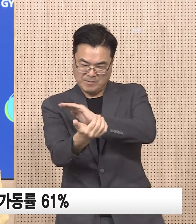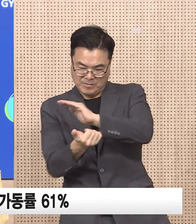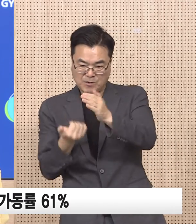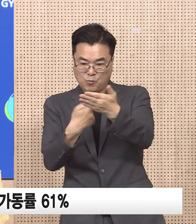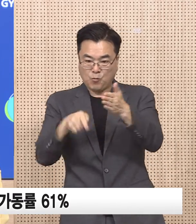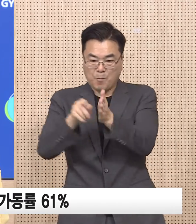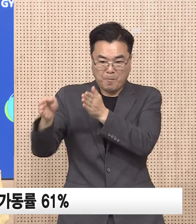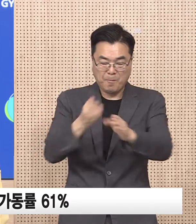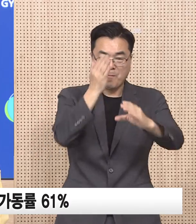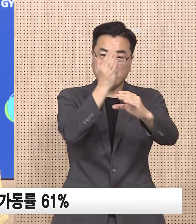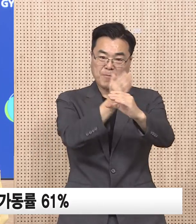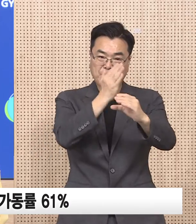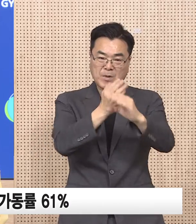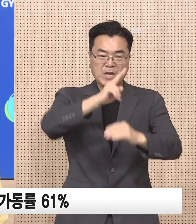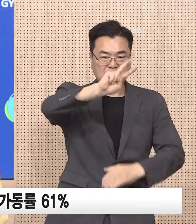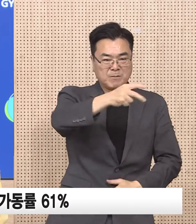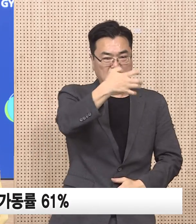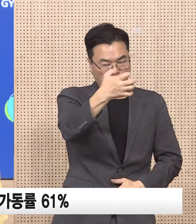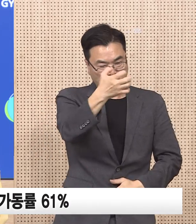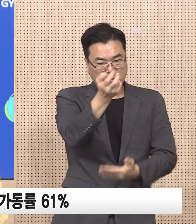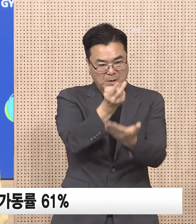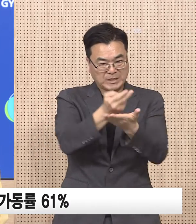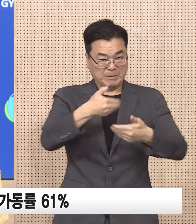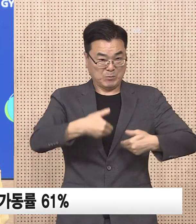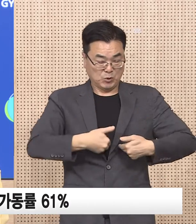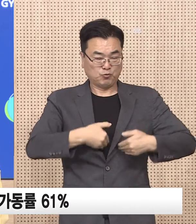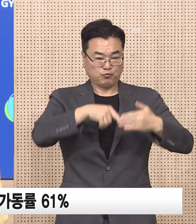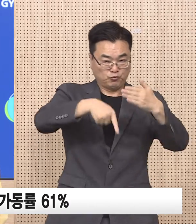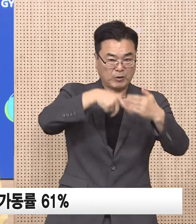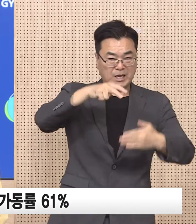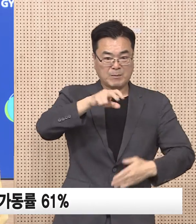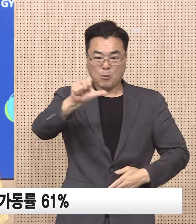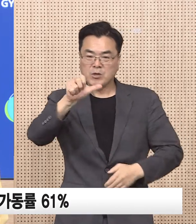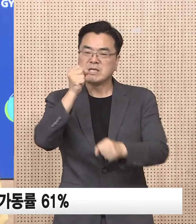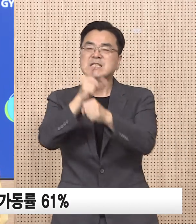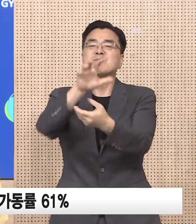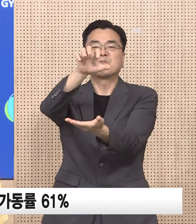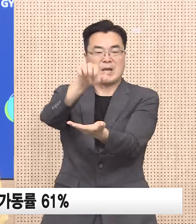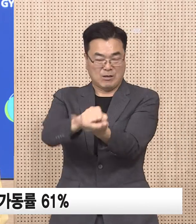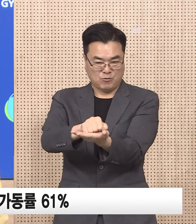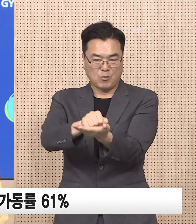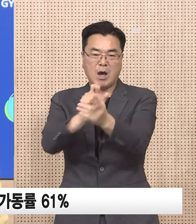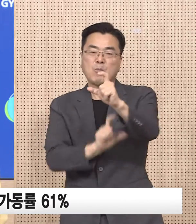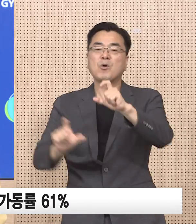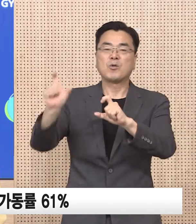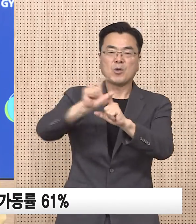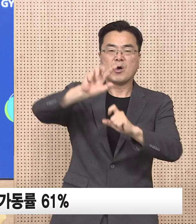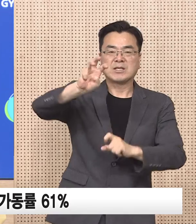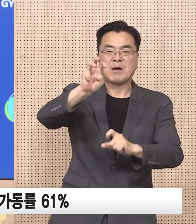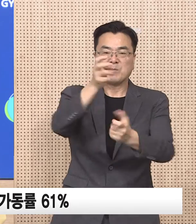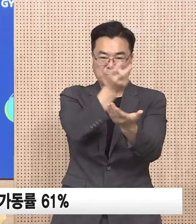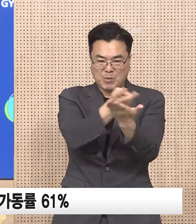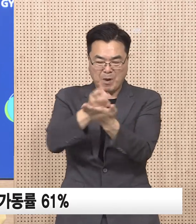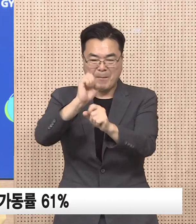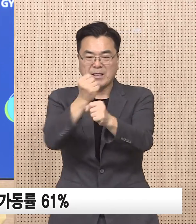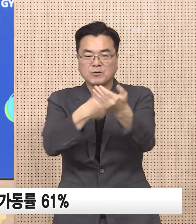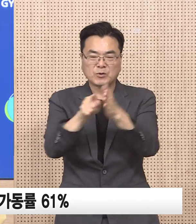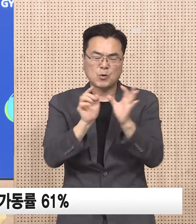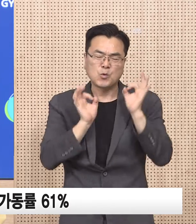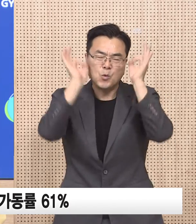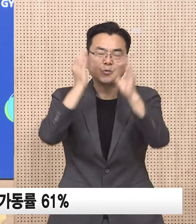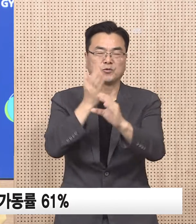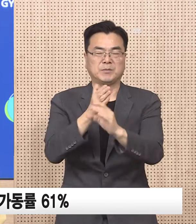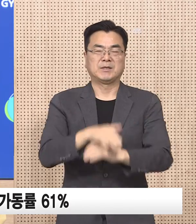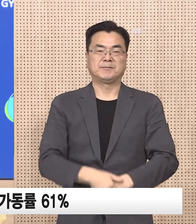290병상 중 254병상을 확보하였으며 나머지 36병상도 단계적으로 추가 확보할